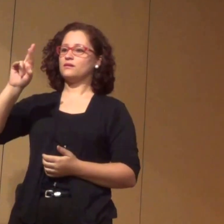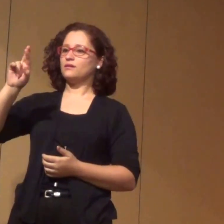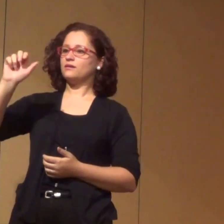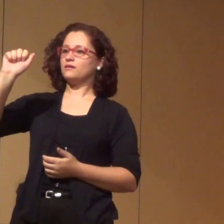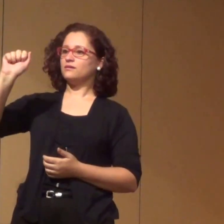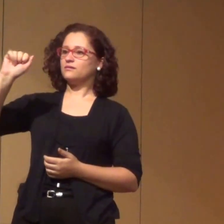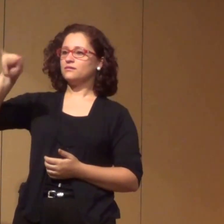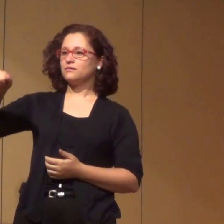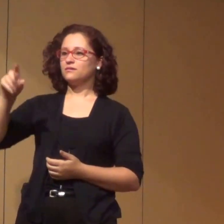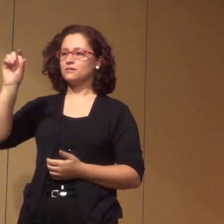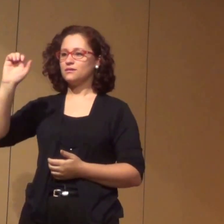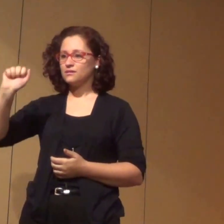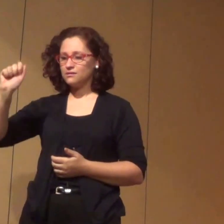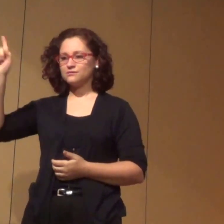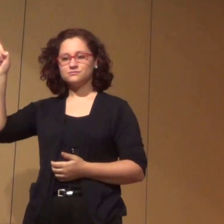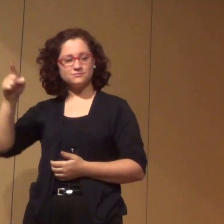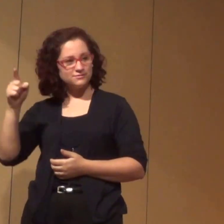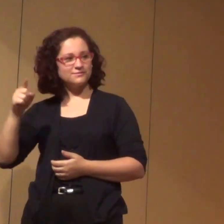Vaz.